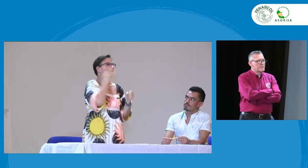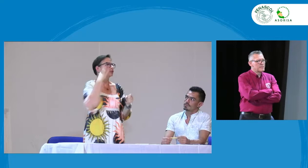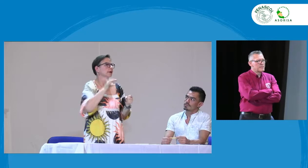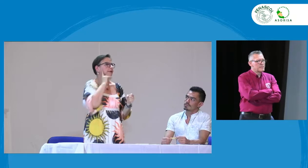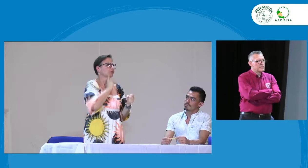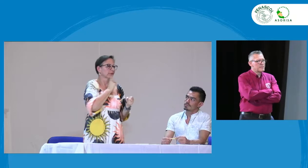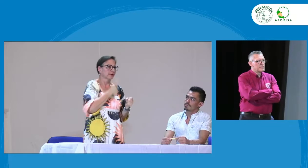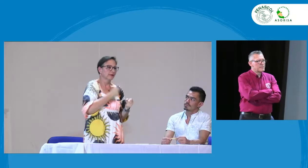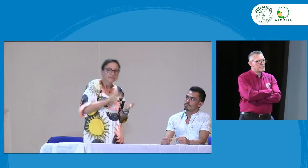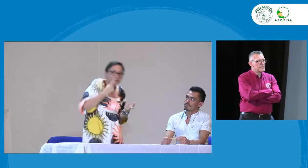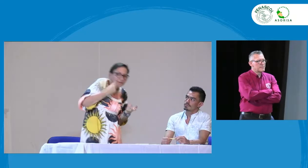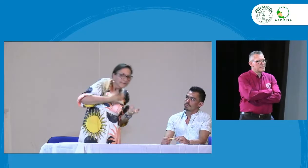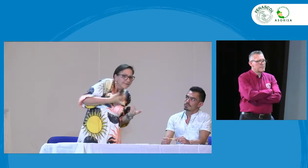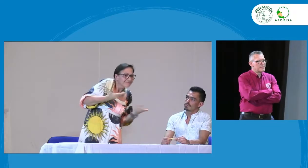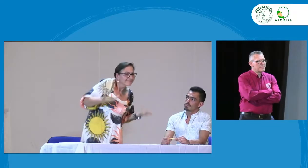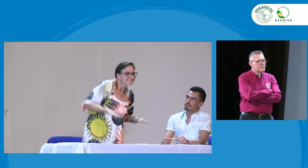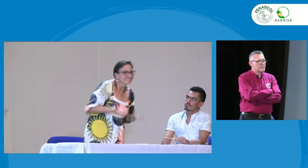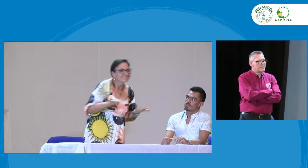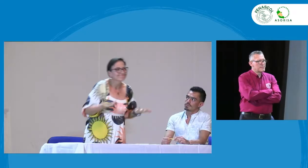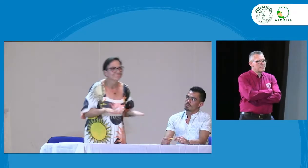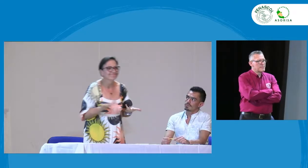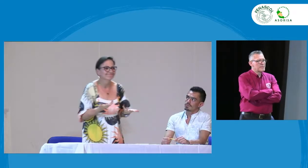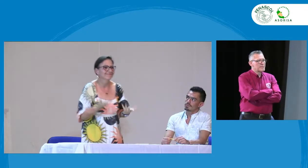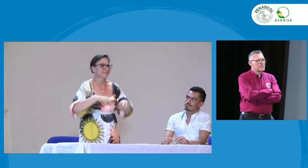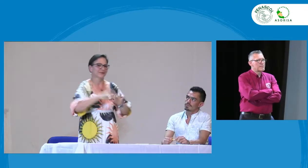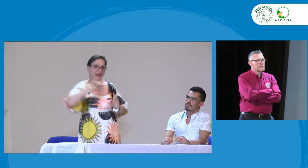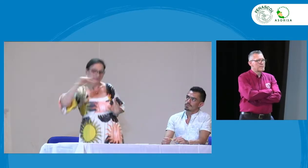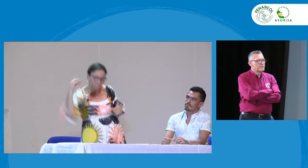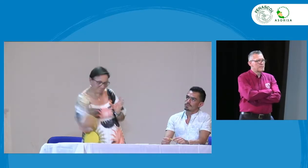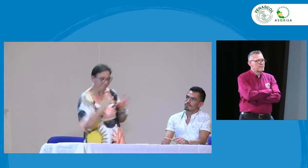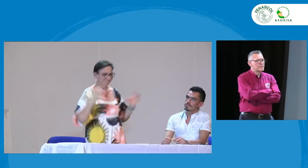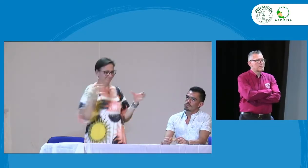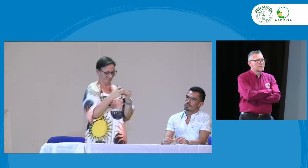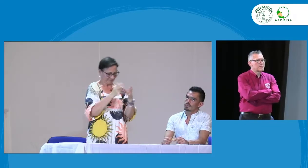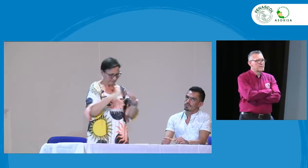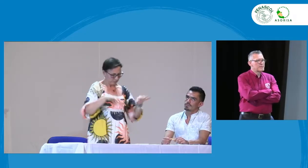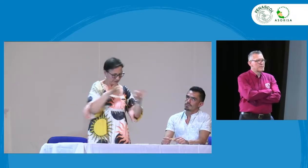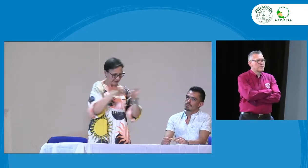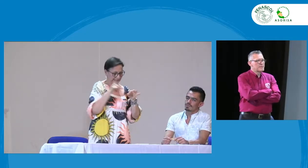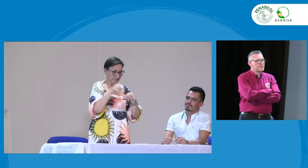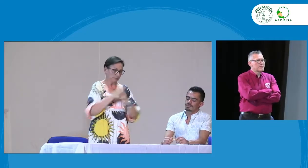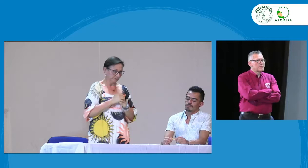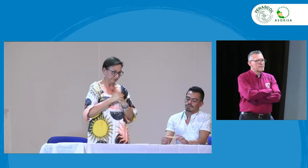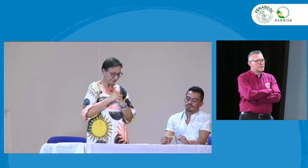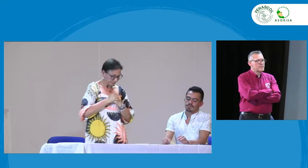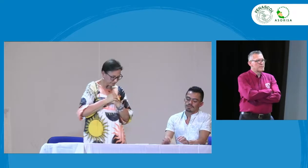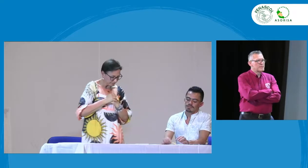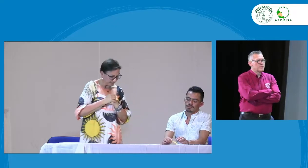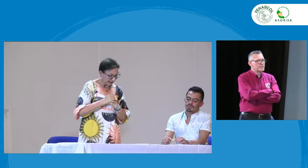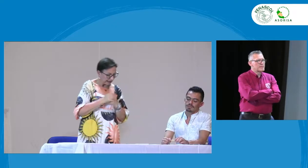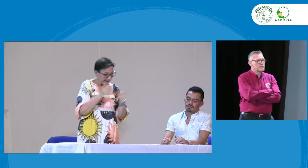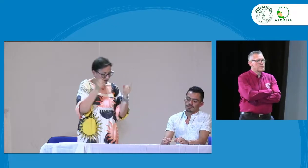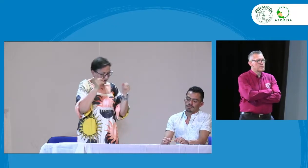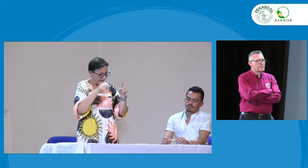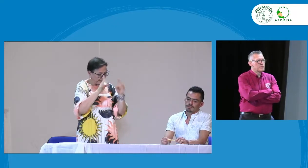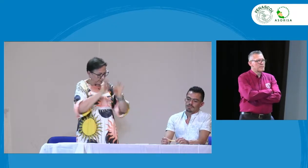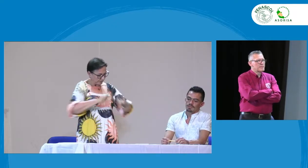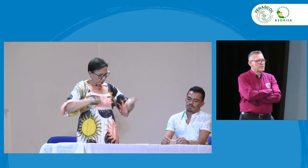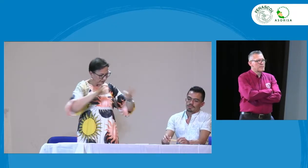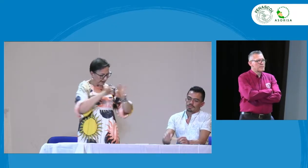allí o la que vemos como protagonista son la de los padres, entonces es importante hacer esta alianza y reconocer los